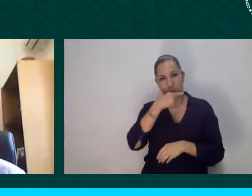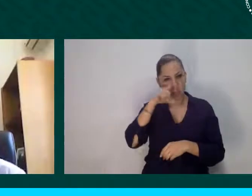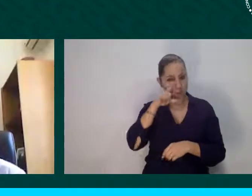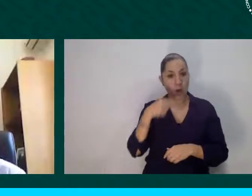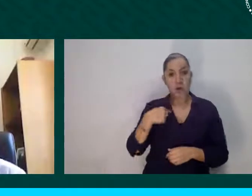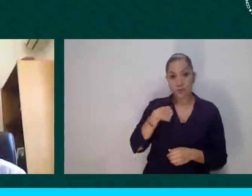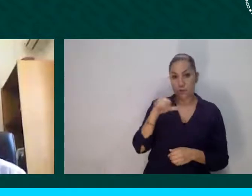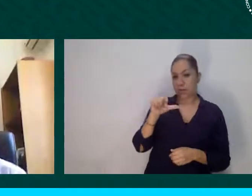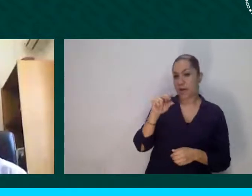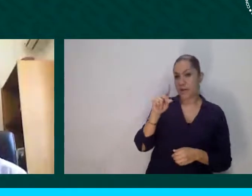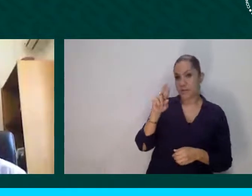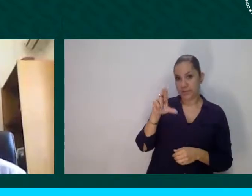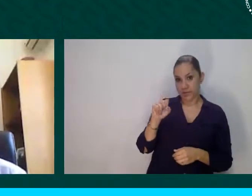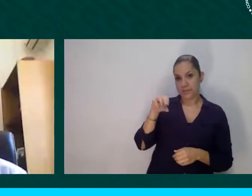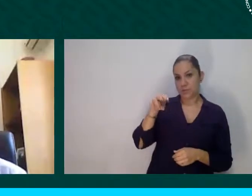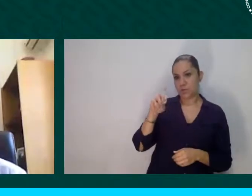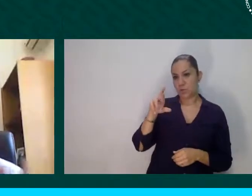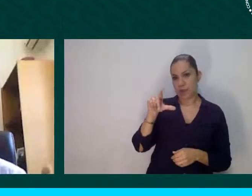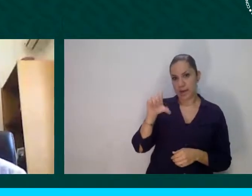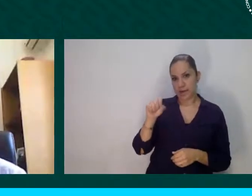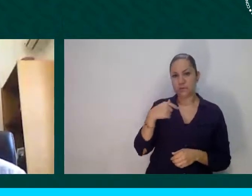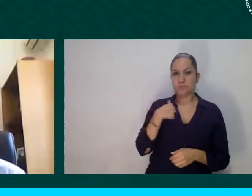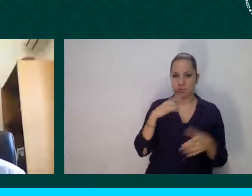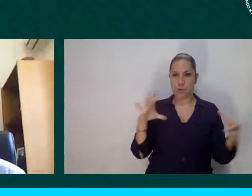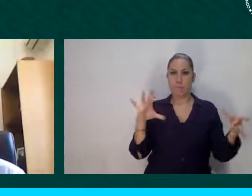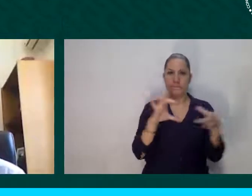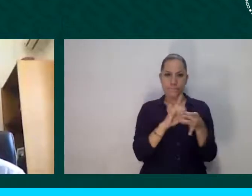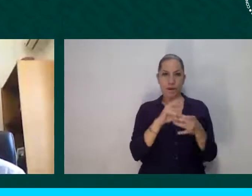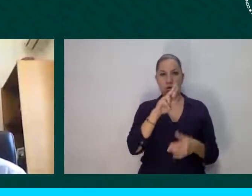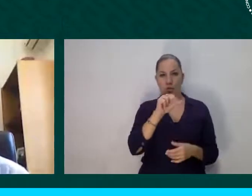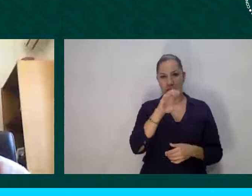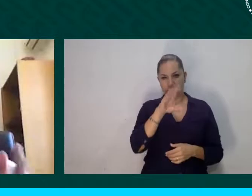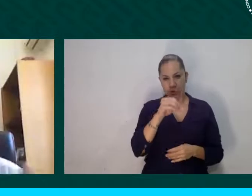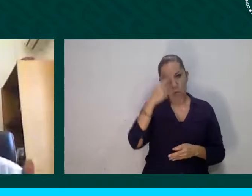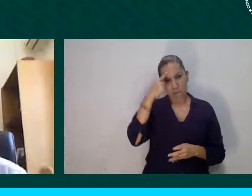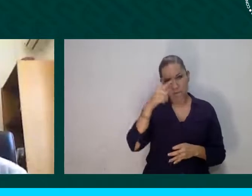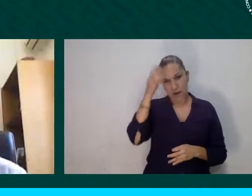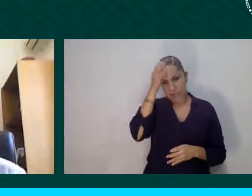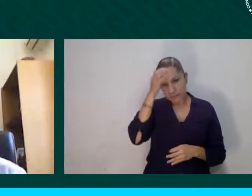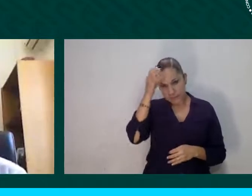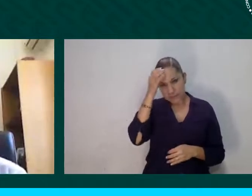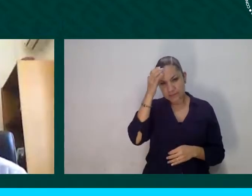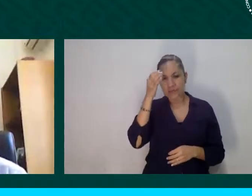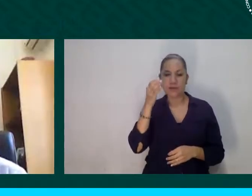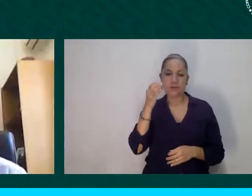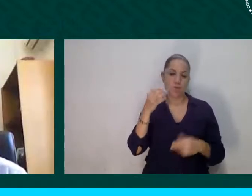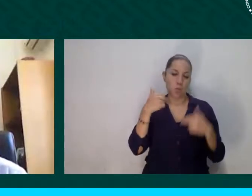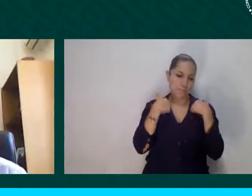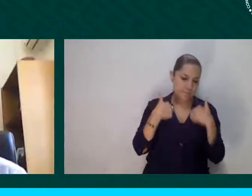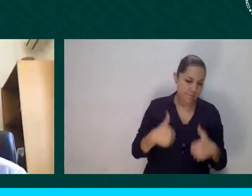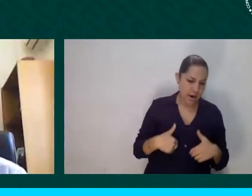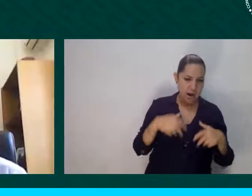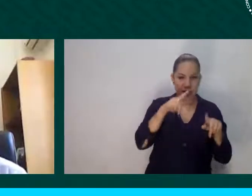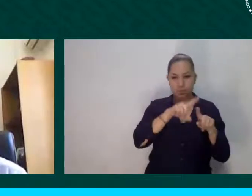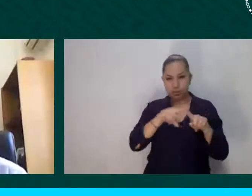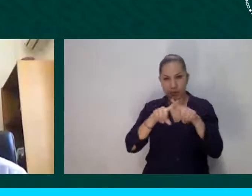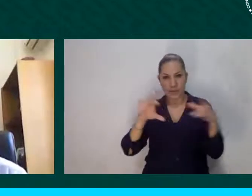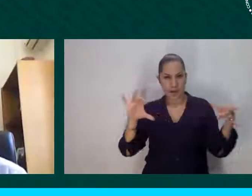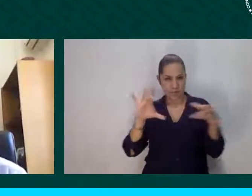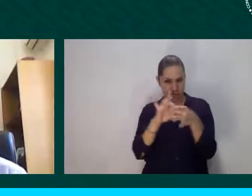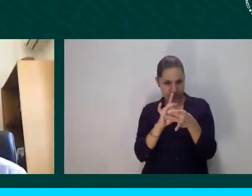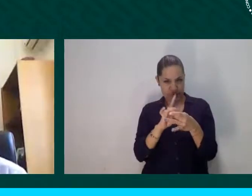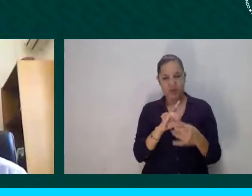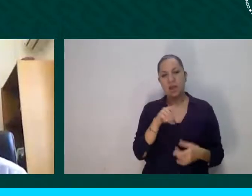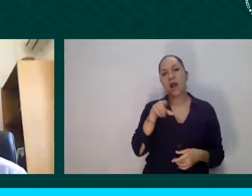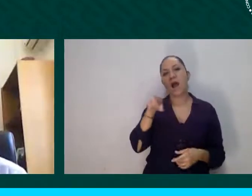Sociales y Humanas en América Latina y el Caribe. Como mencionaba Geraldina, esta actividad se parte de un